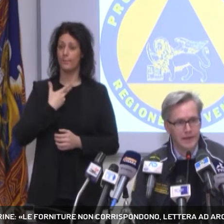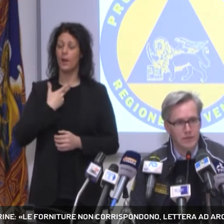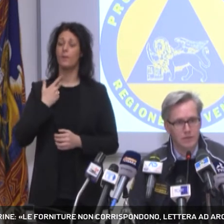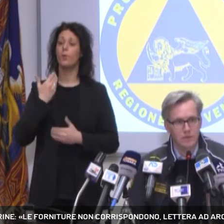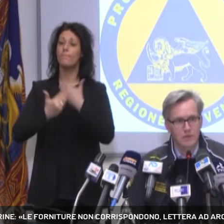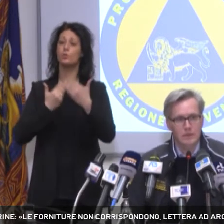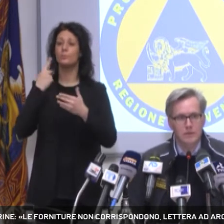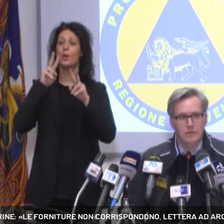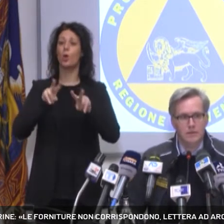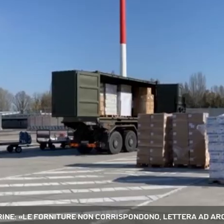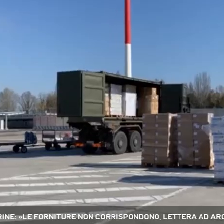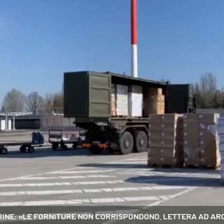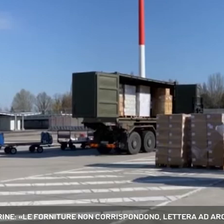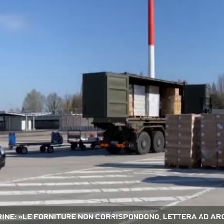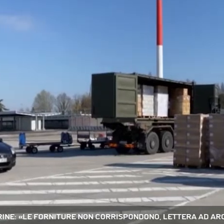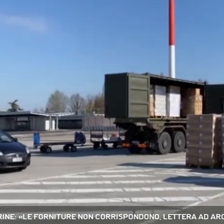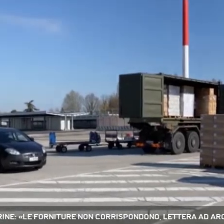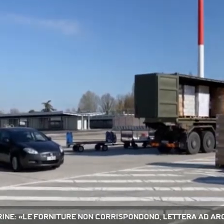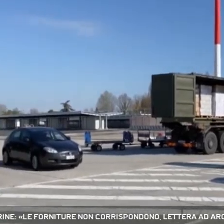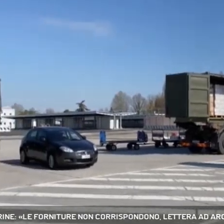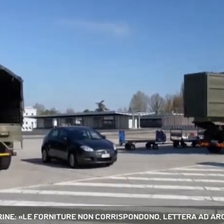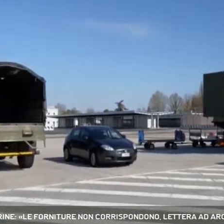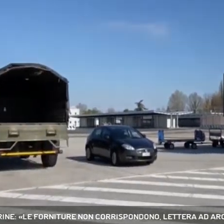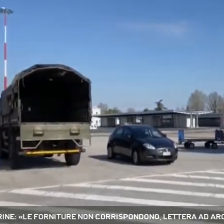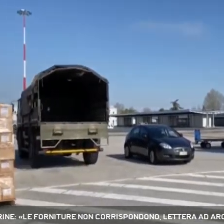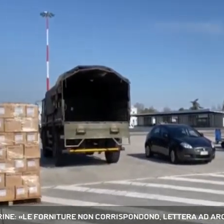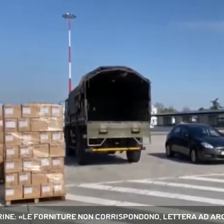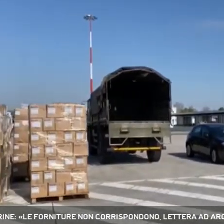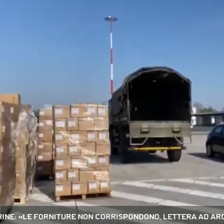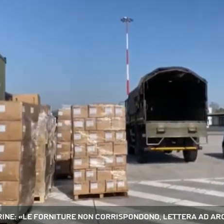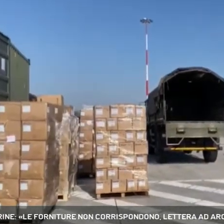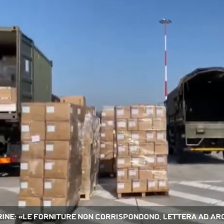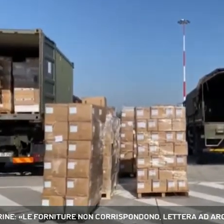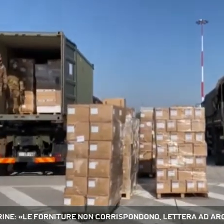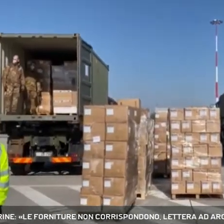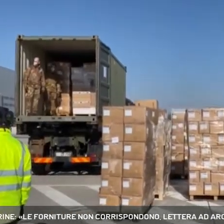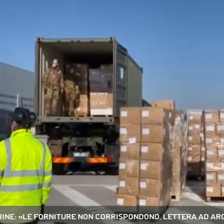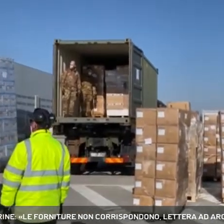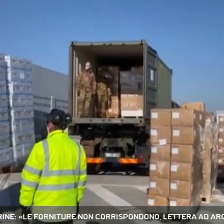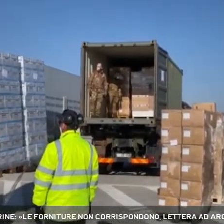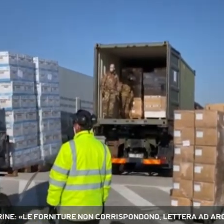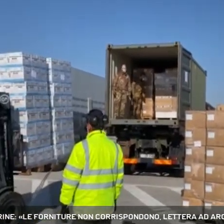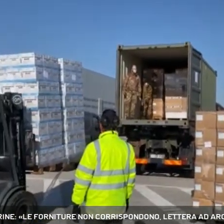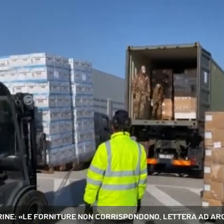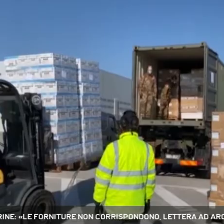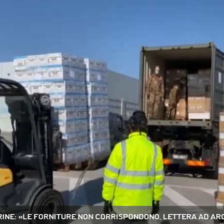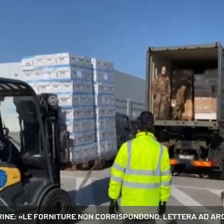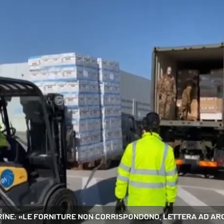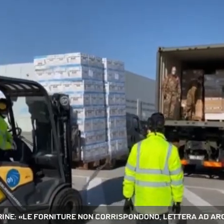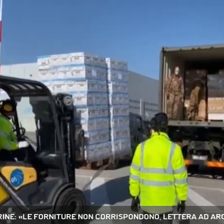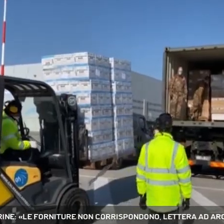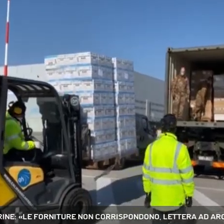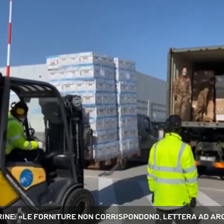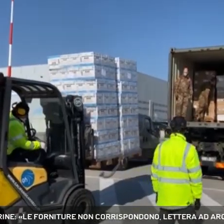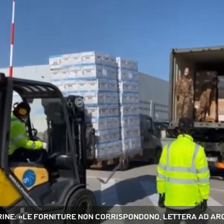all'ingresso, non come un'azienda certificata ISO 9000, ma insomma abbiamo una procedura di controllo. Voi sapete che dall